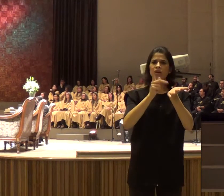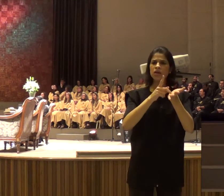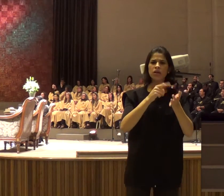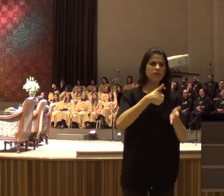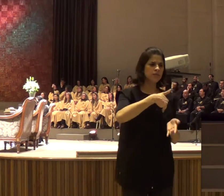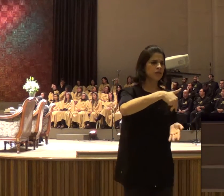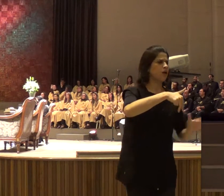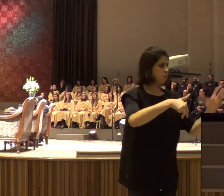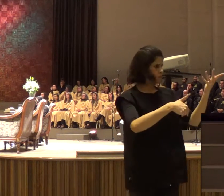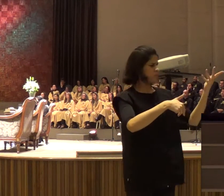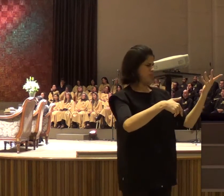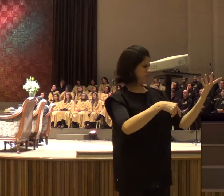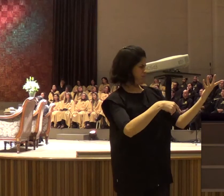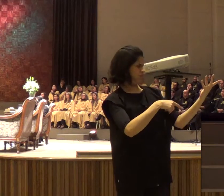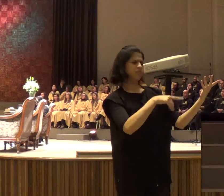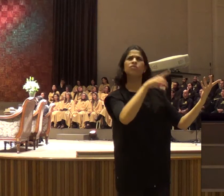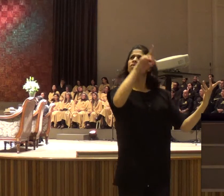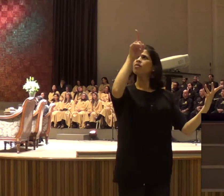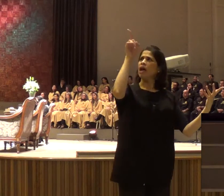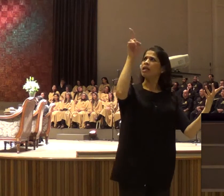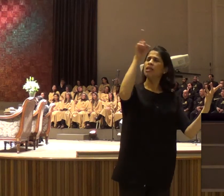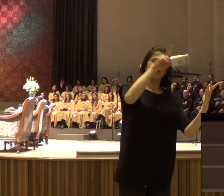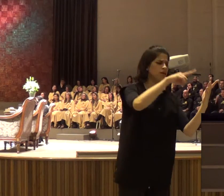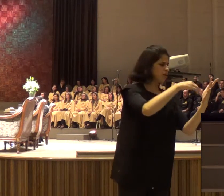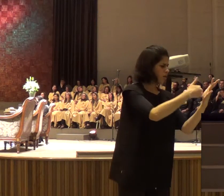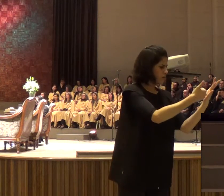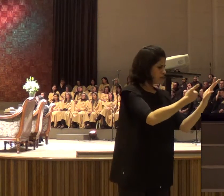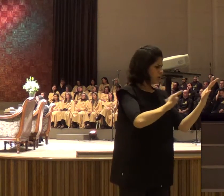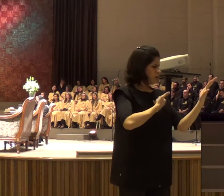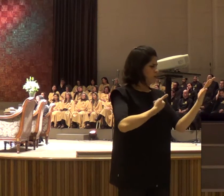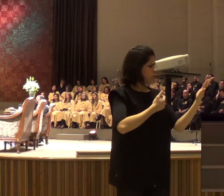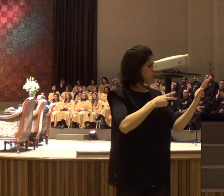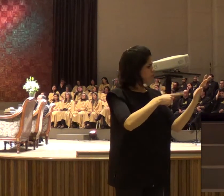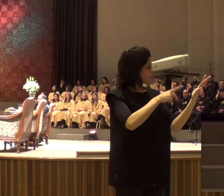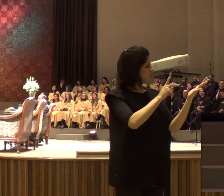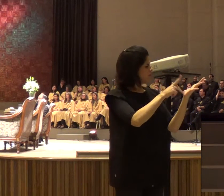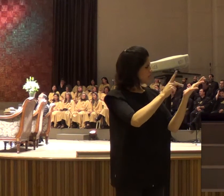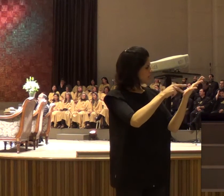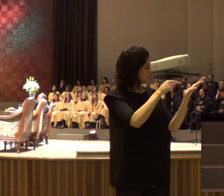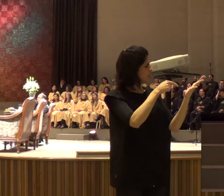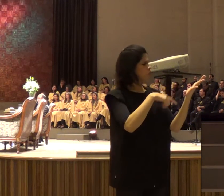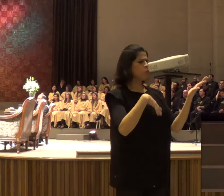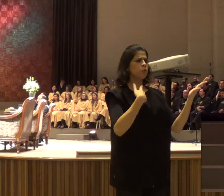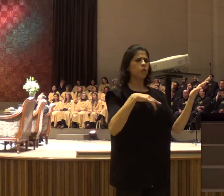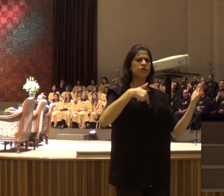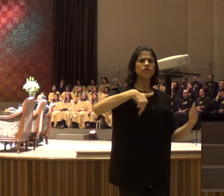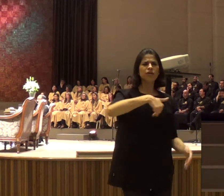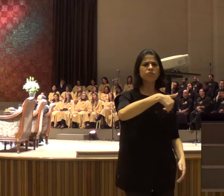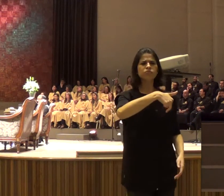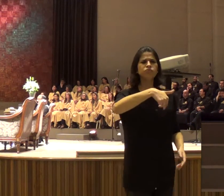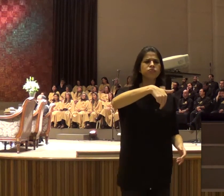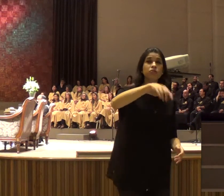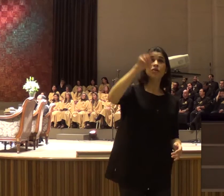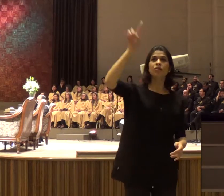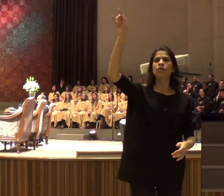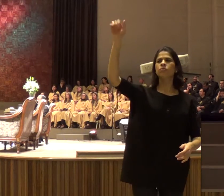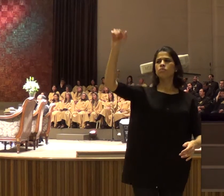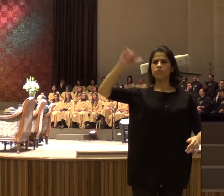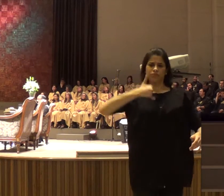a discernir, aquilo que está acontecendo, na nossa vida, à luz da palavra de Deus, da vontade de Deus, no